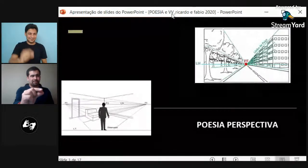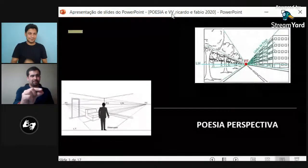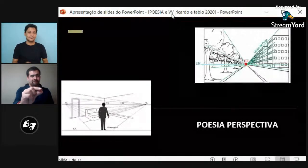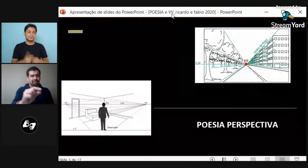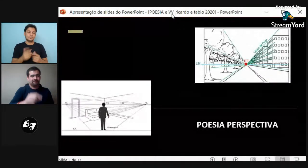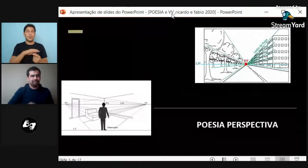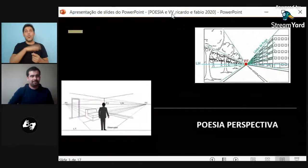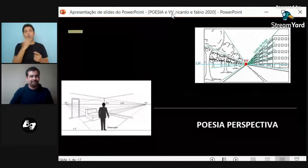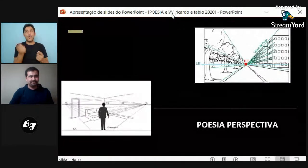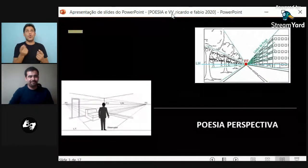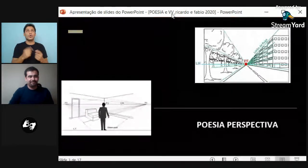cada vez.